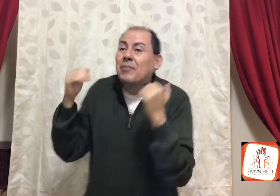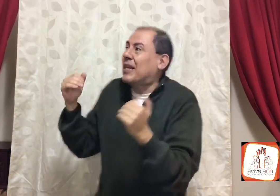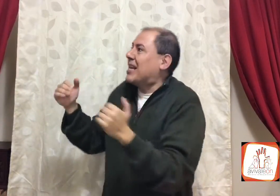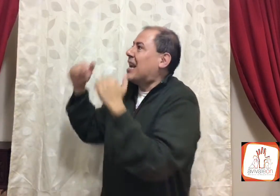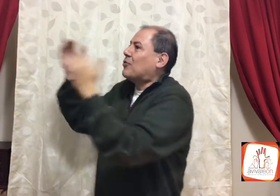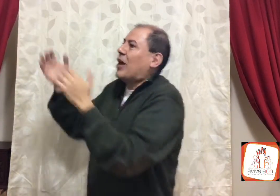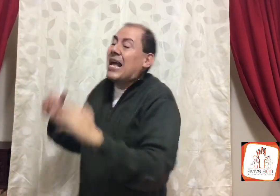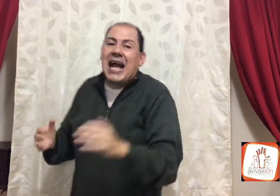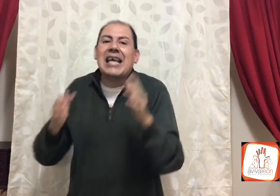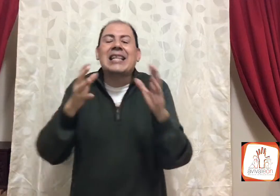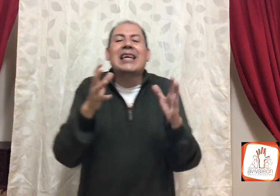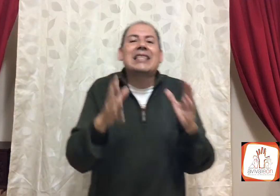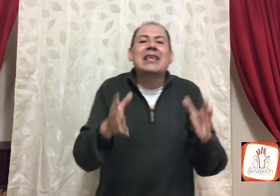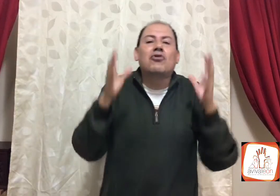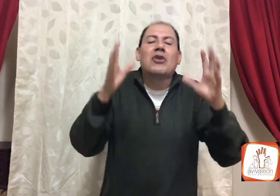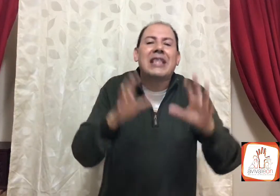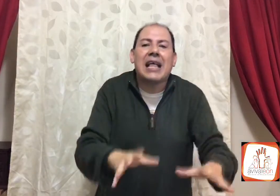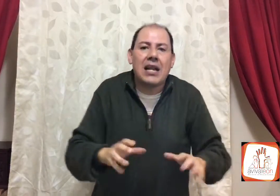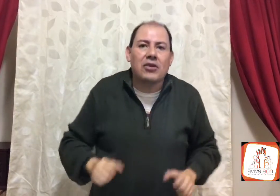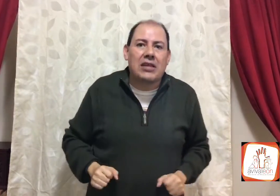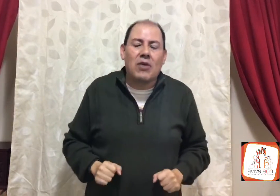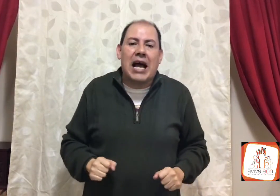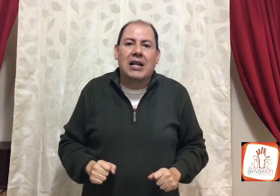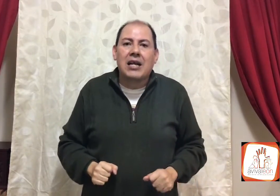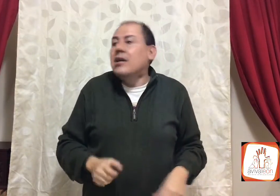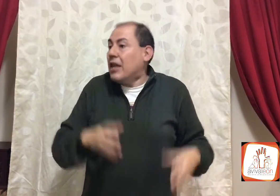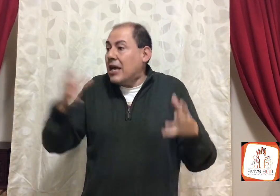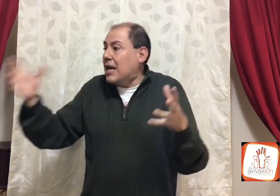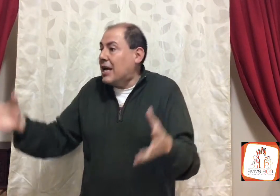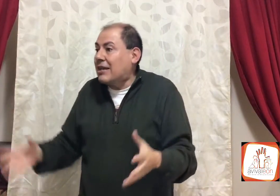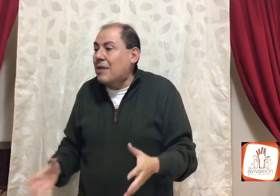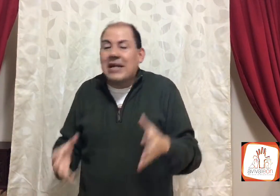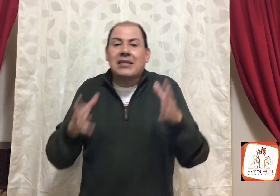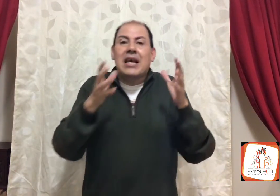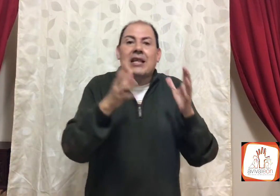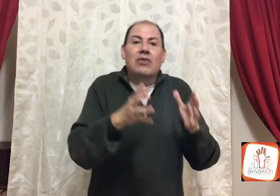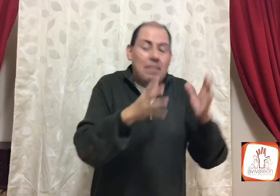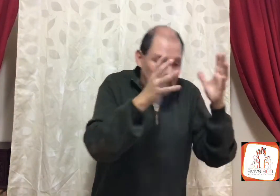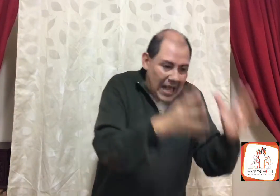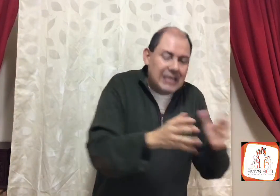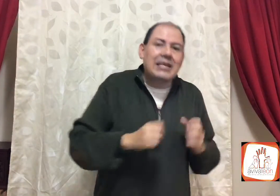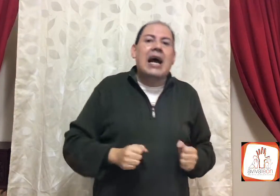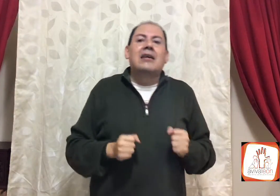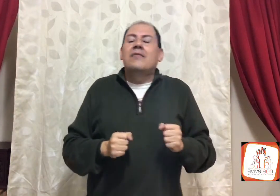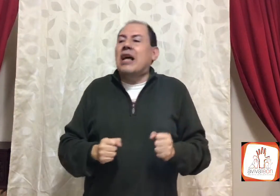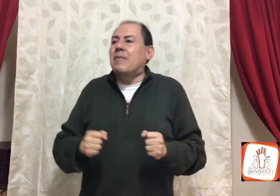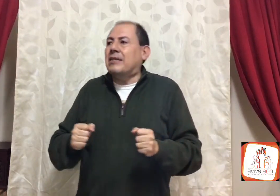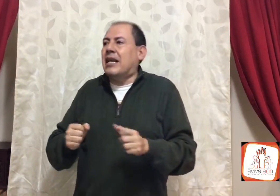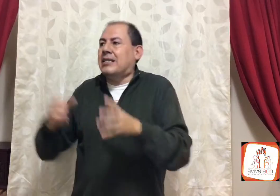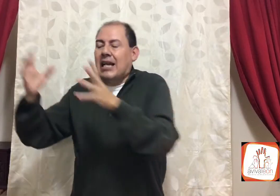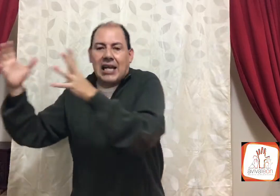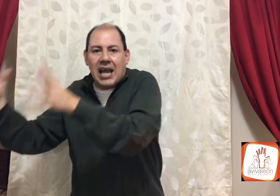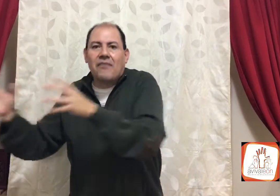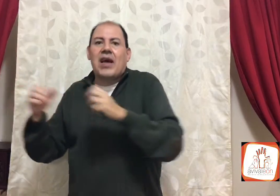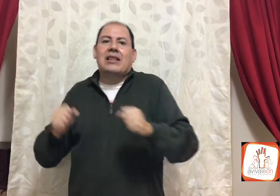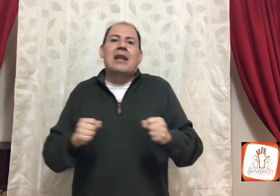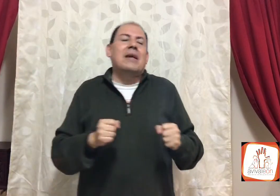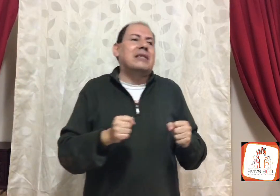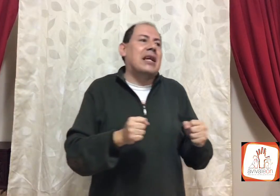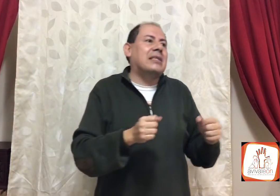obtener la autoridad, hay gente que tiene autoridad en lo natural, tal vez en una empresa, tal vez eres el jefe, tal vez eres